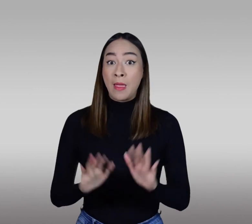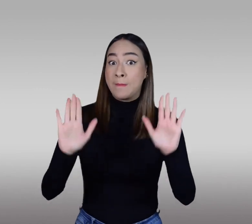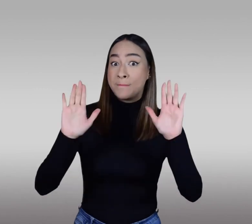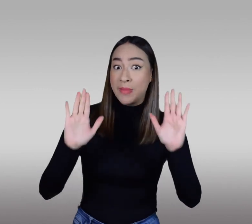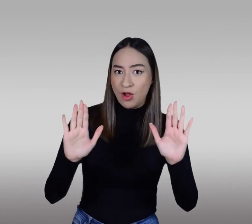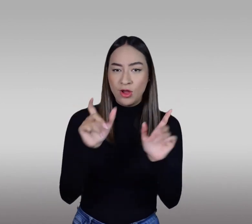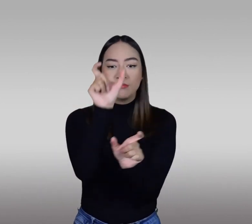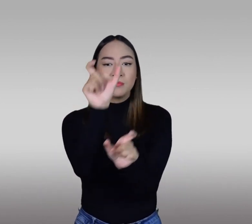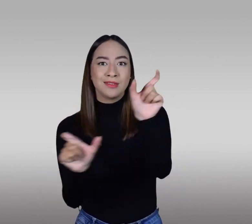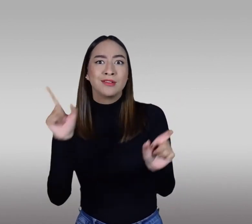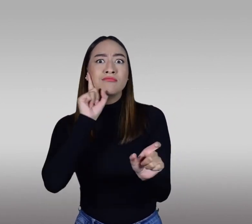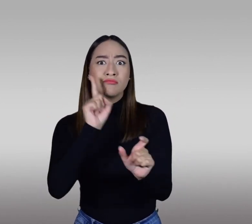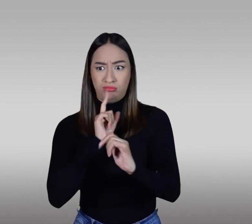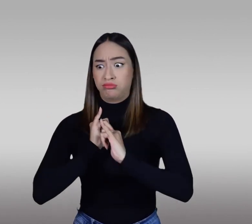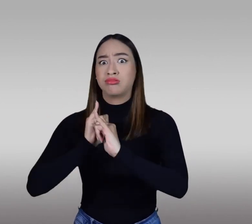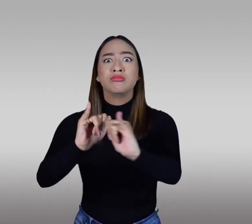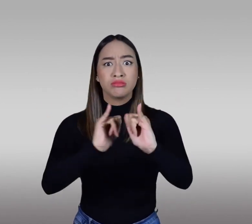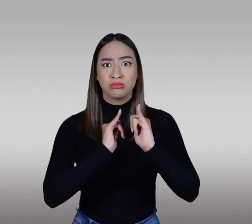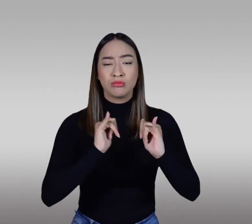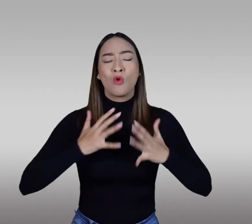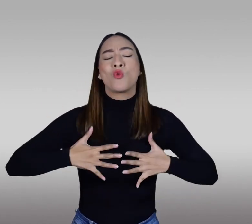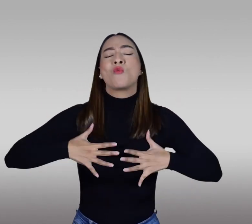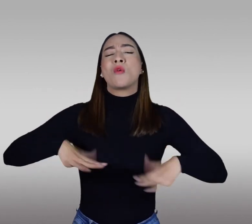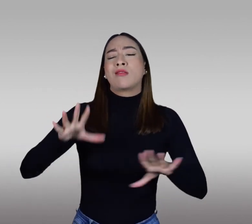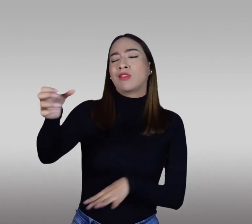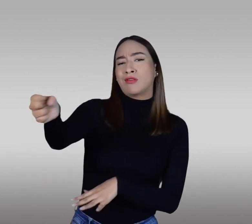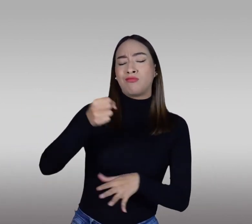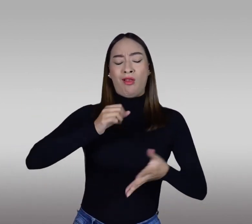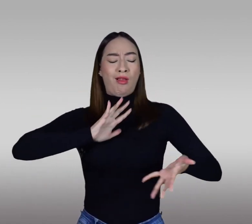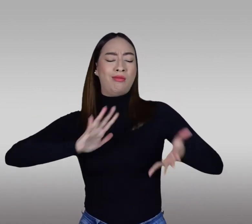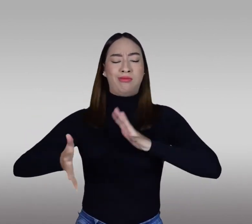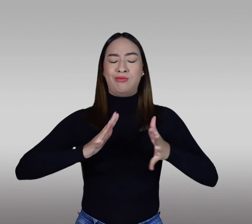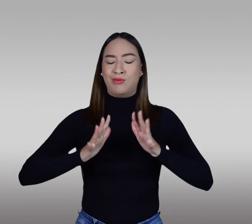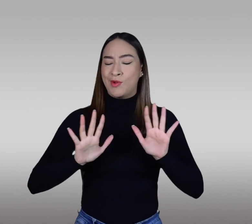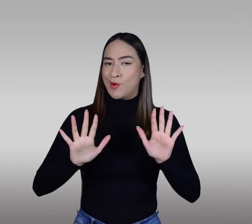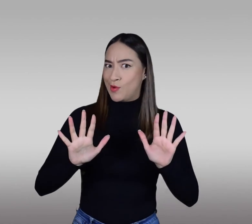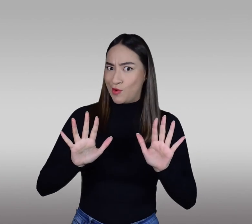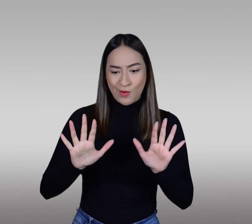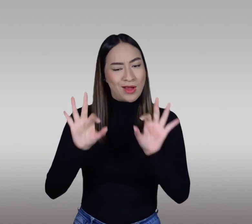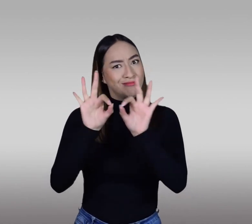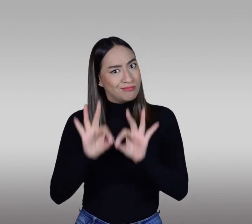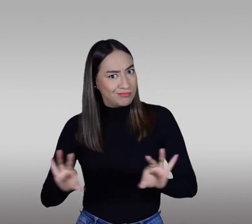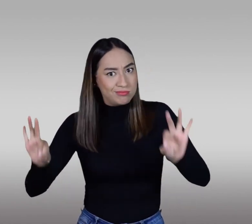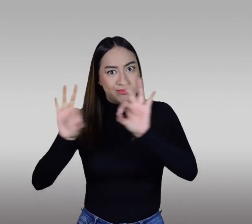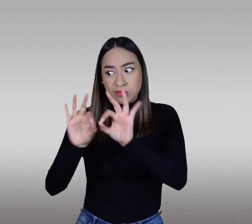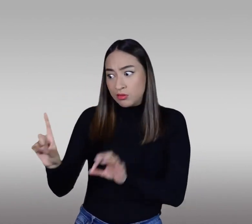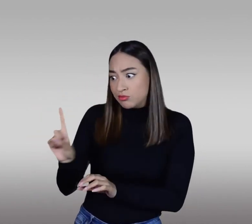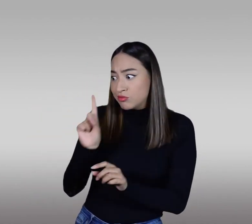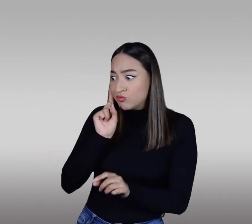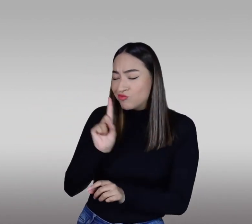características conllevan a una excelente prestación del servicio con calidad en la información. No todas las personas sordas son intérpretes.